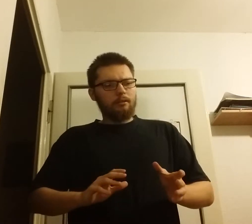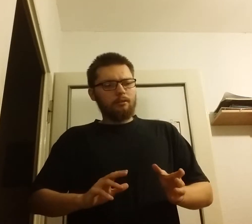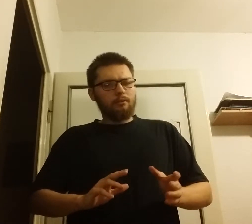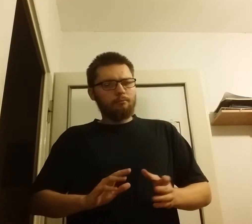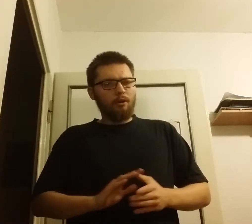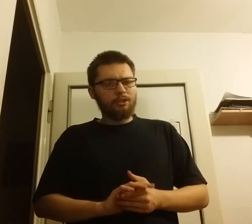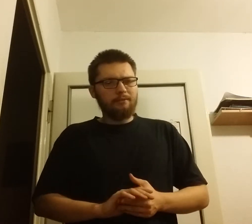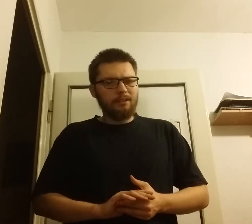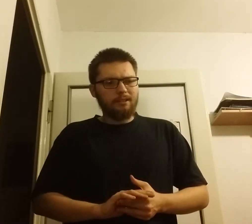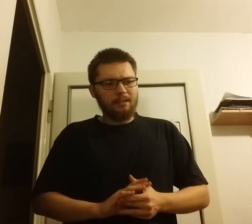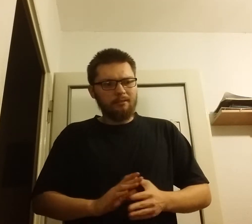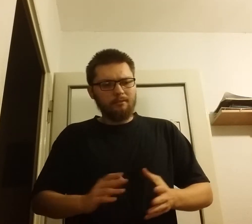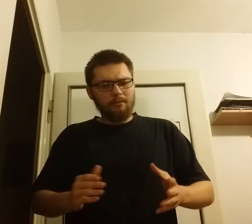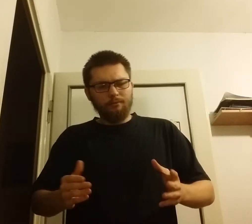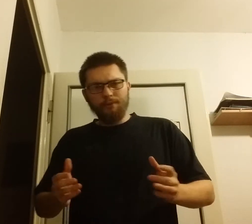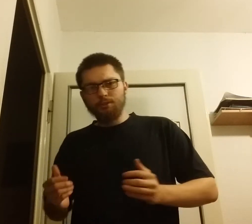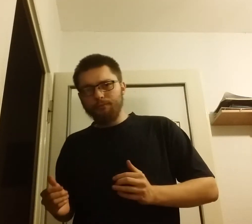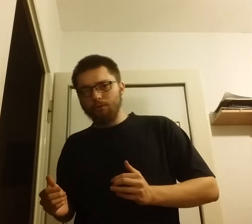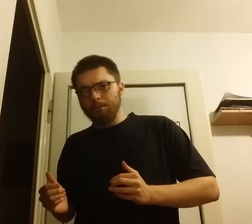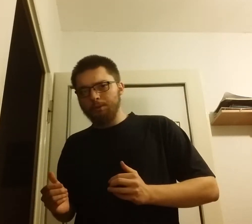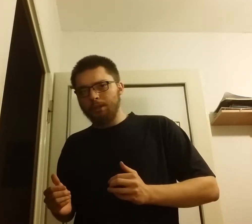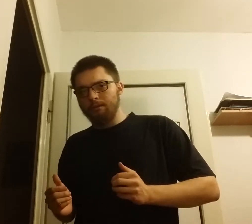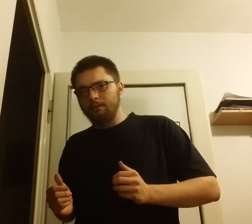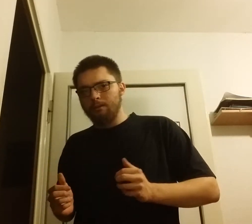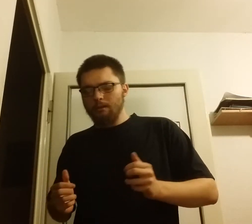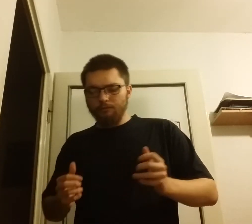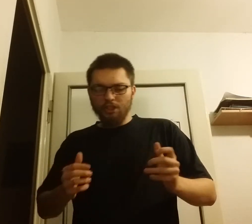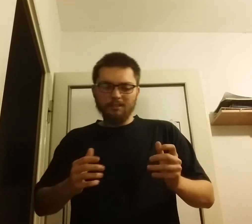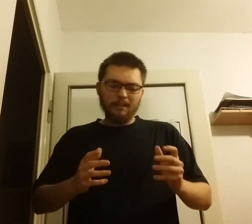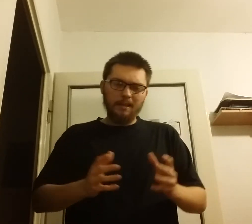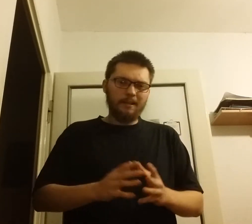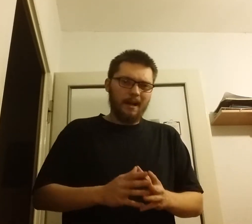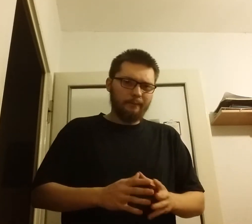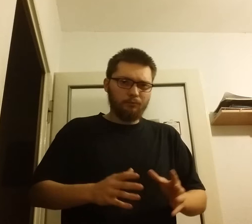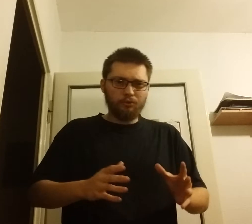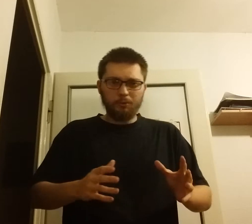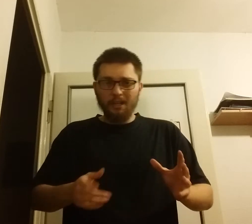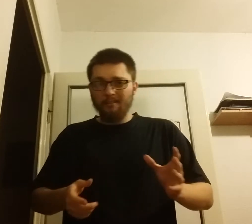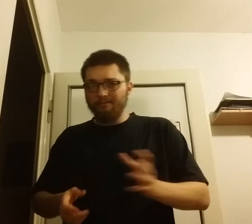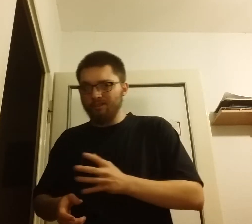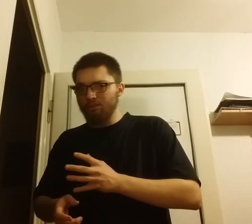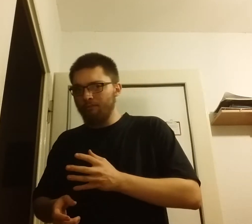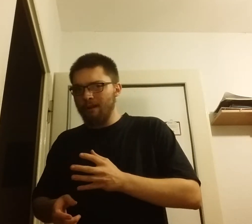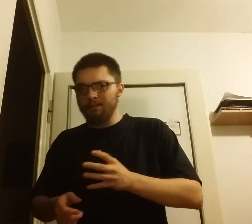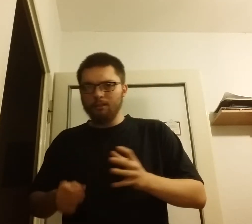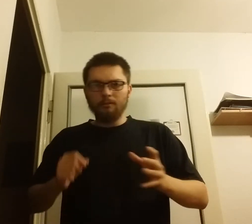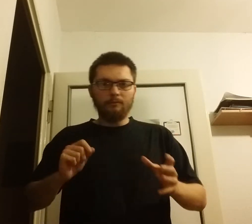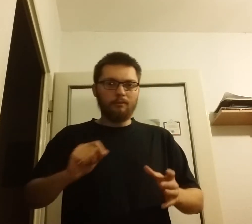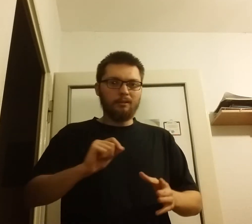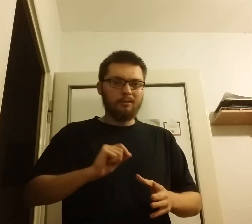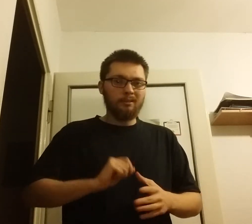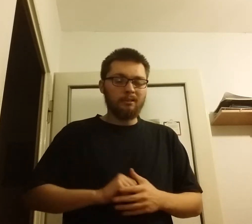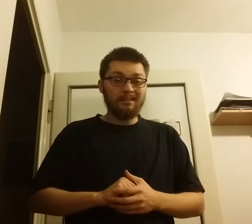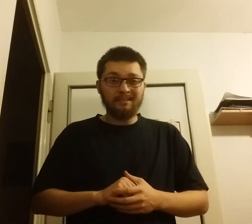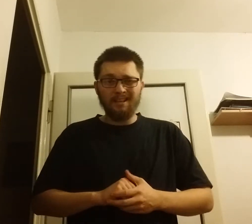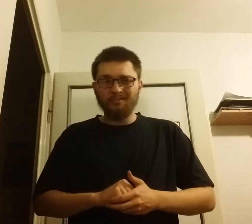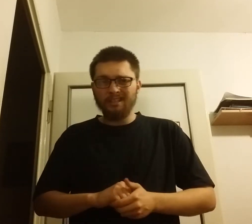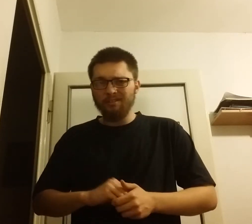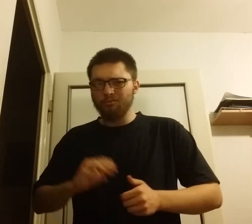Bolszewicy wycofują się. Wszystkie ich armii muszą się wycofać z tego względu